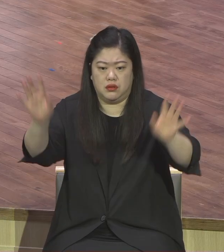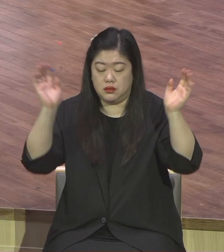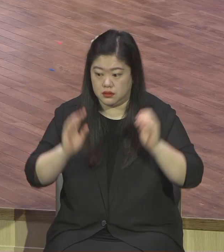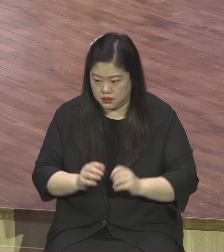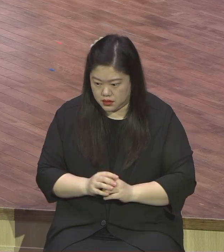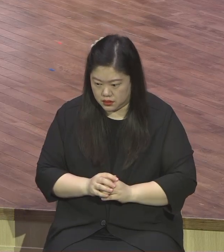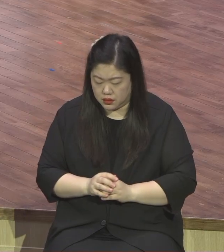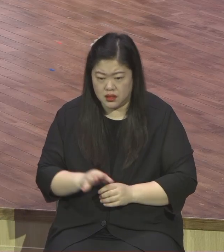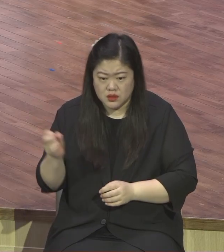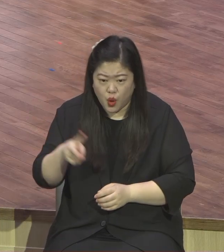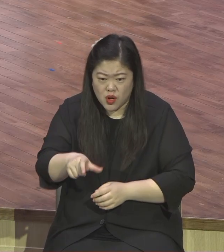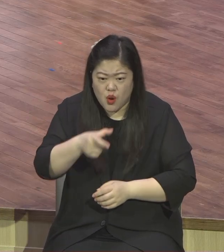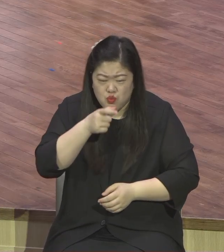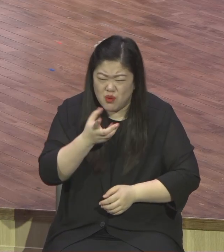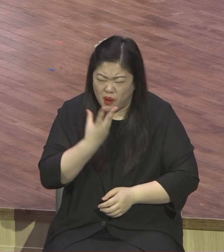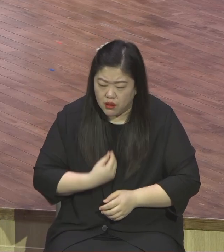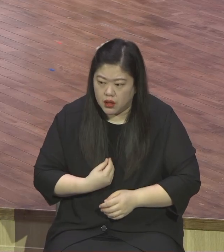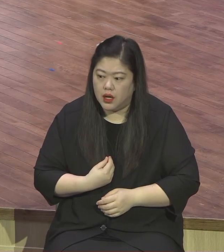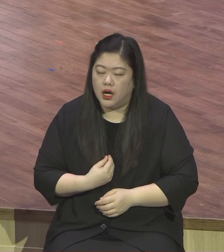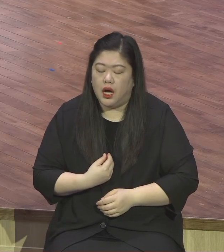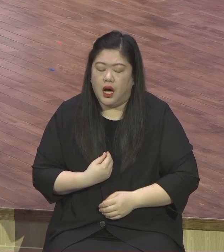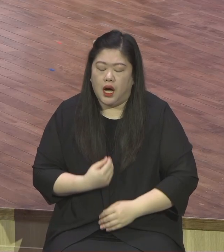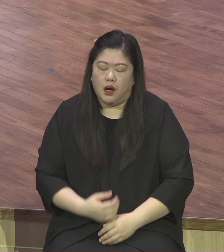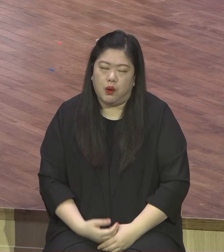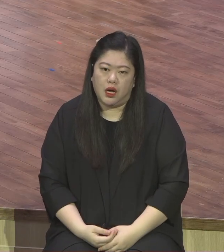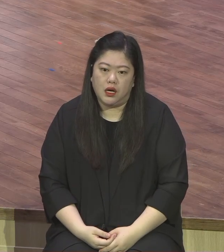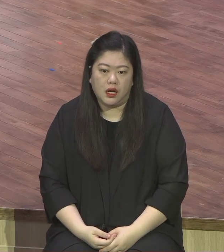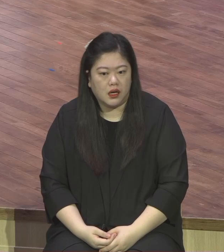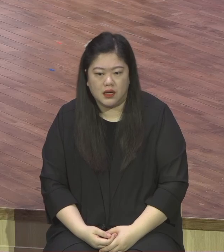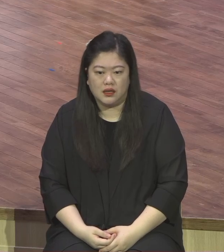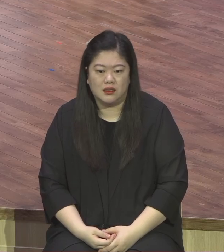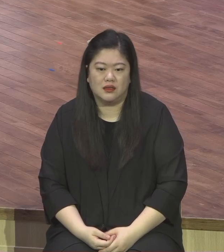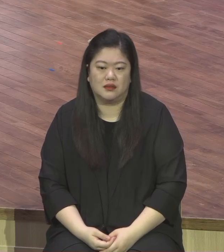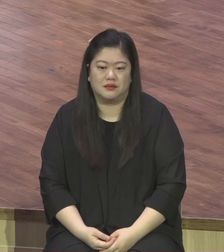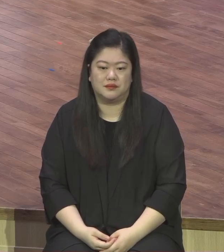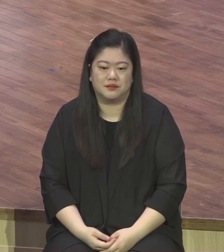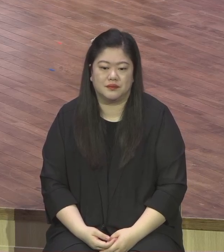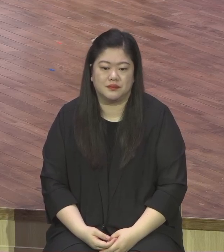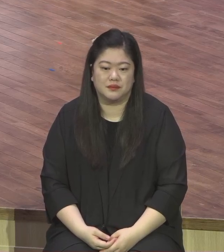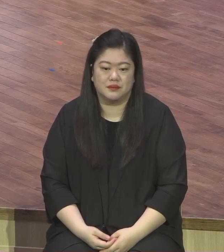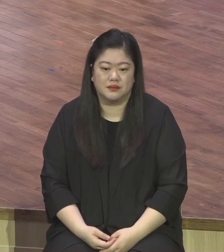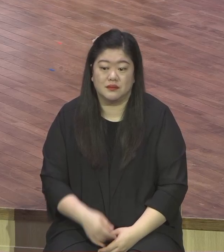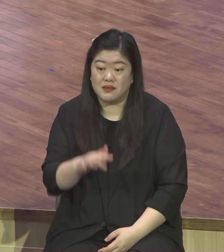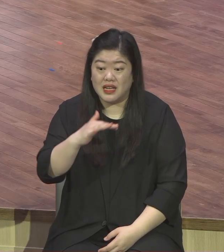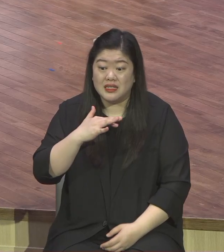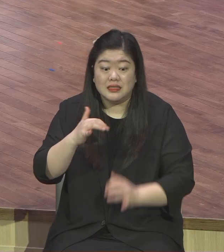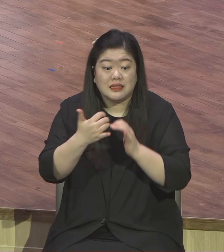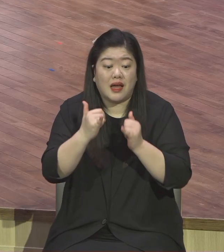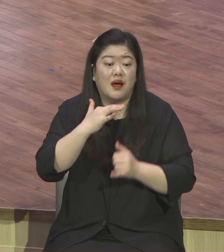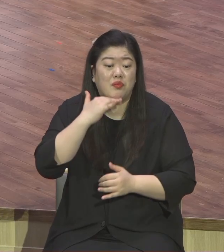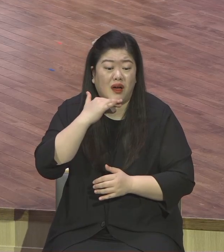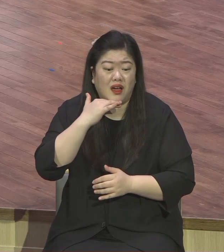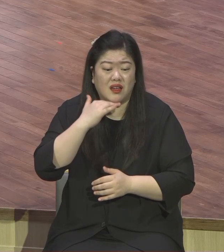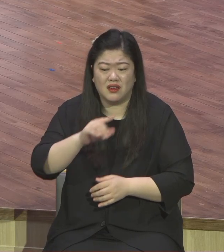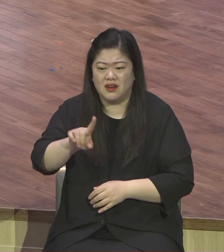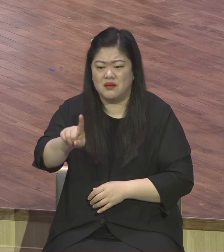길어봐야 120년이요. 그렇게 살다가 다 죽는데 육수를 떠나는데 어디 가느냐